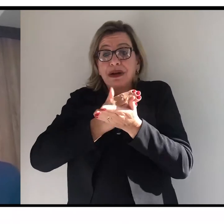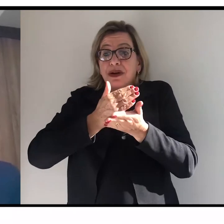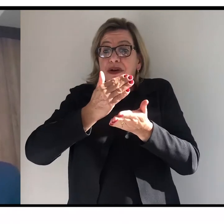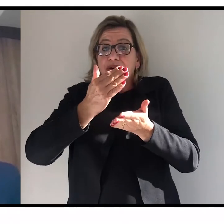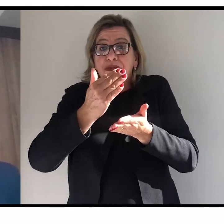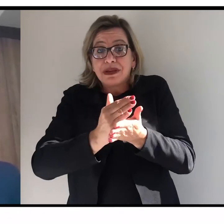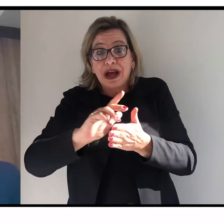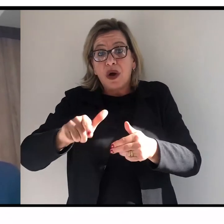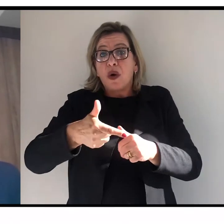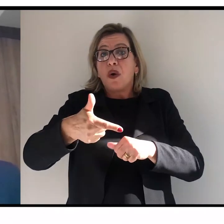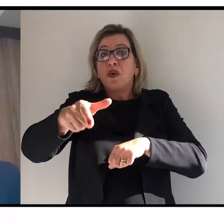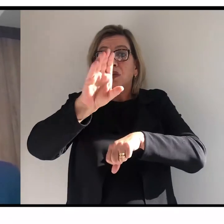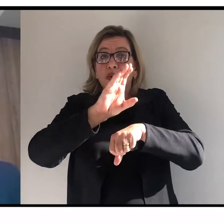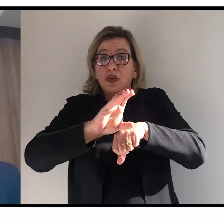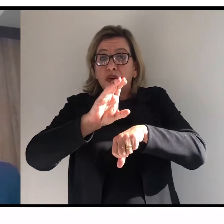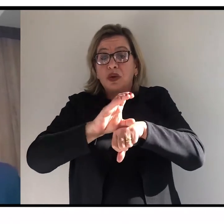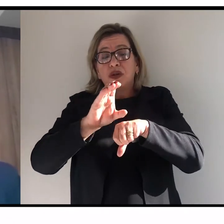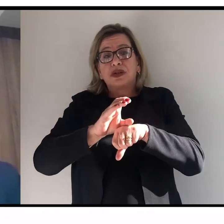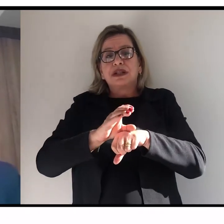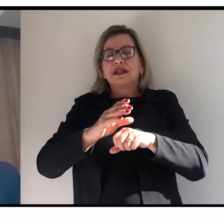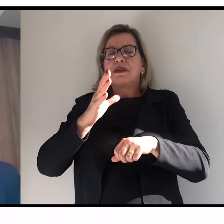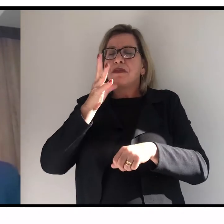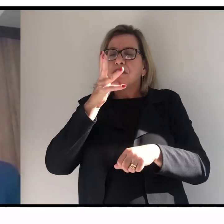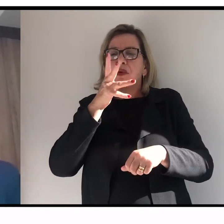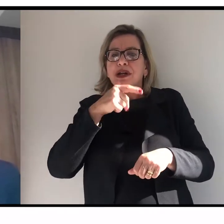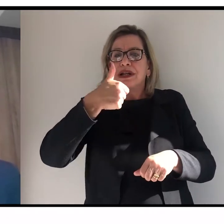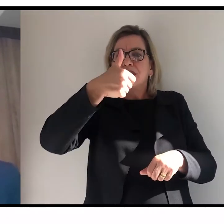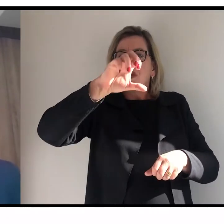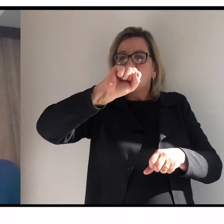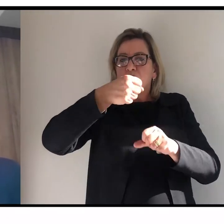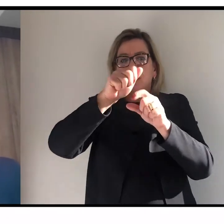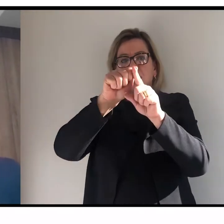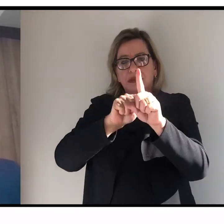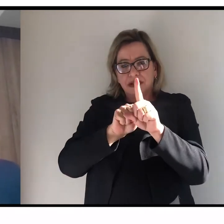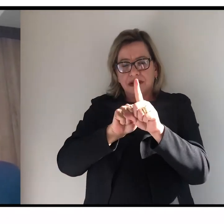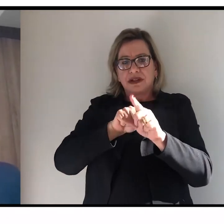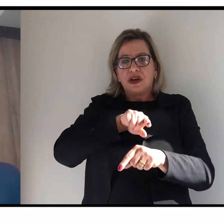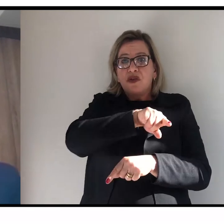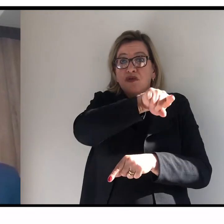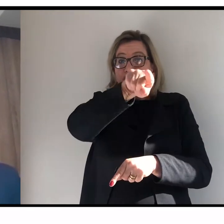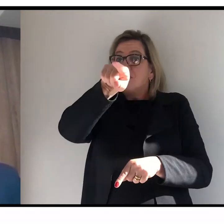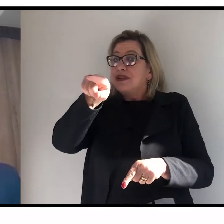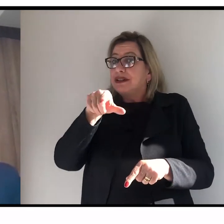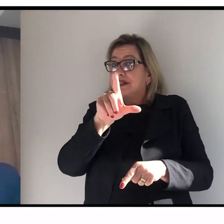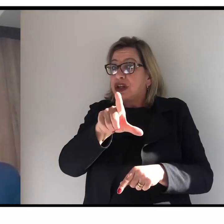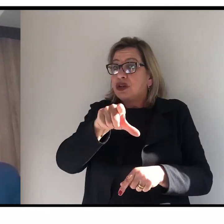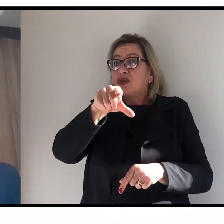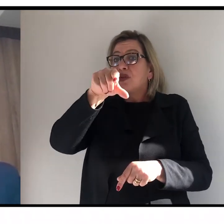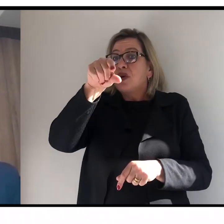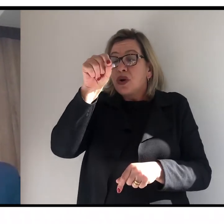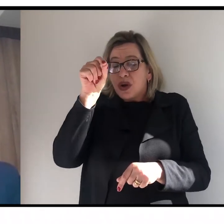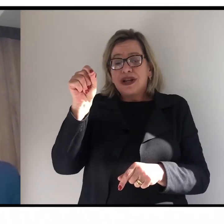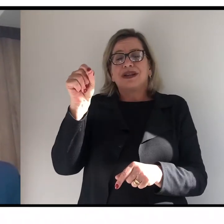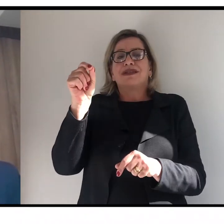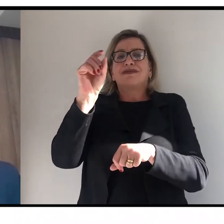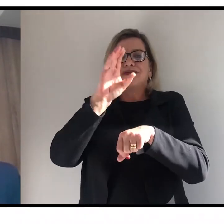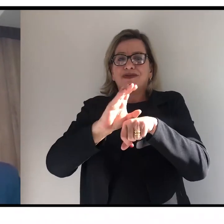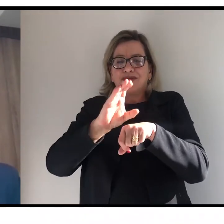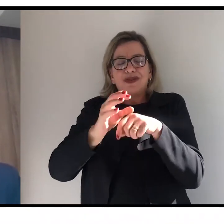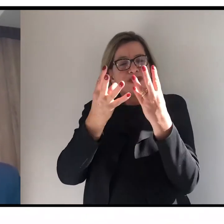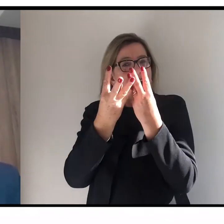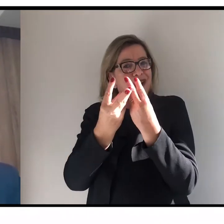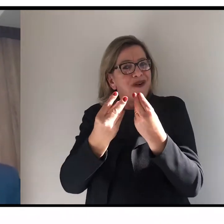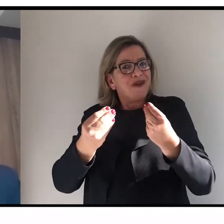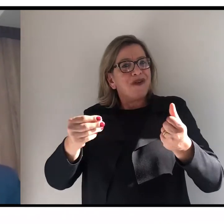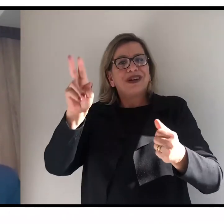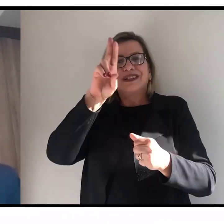mais uma jornada que terá duração de 18 meses. Vocês escolheram um curso com padrão de qualidade Unicentro e,